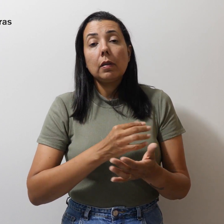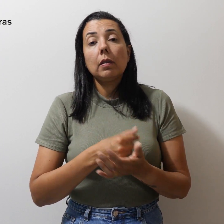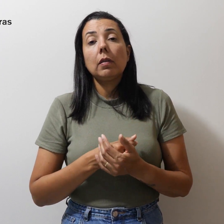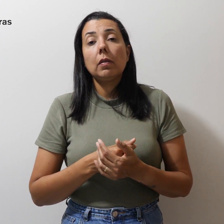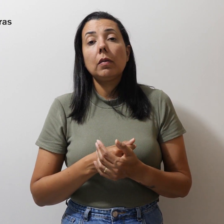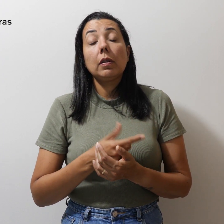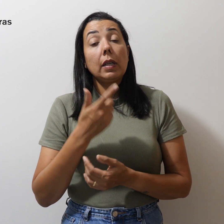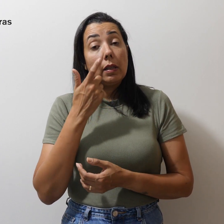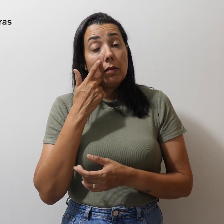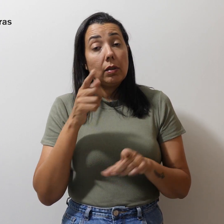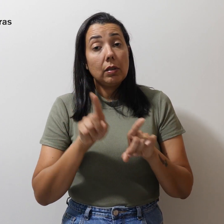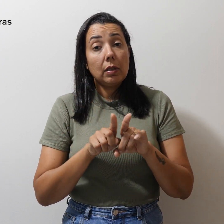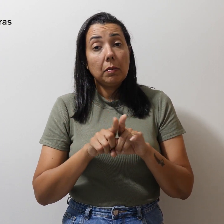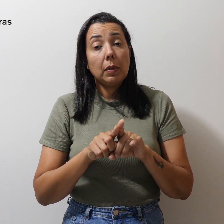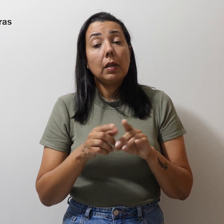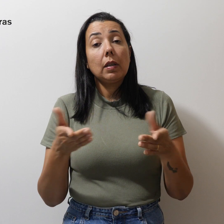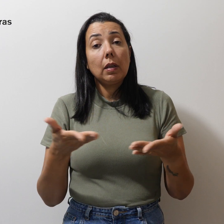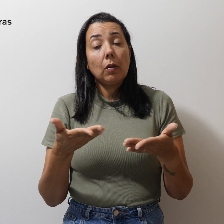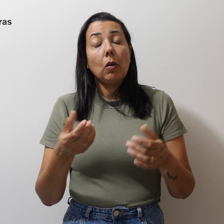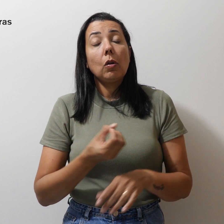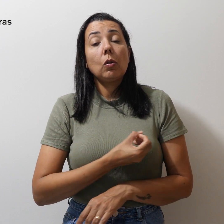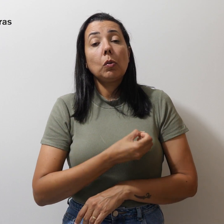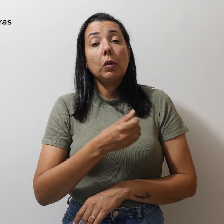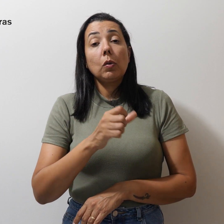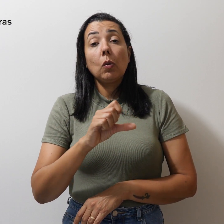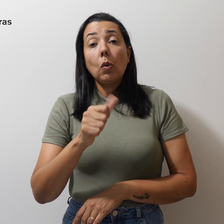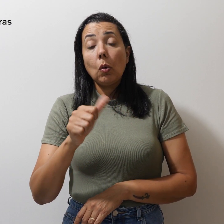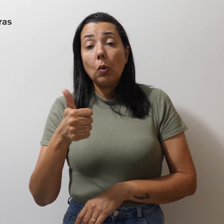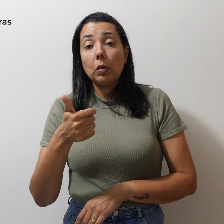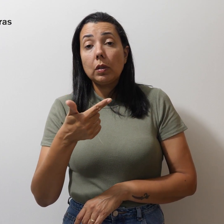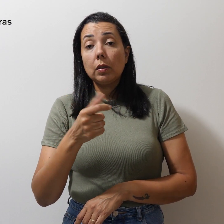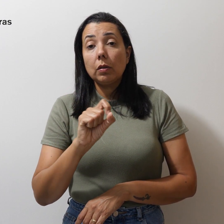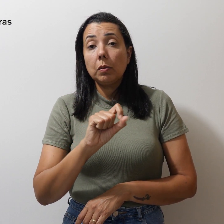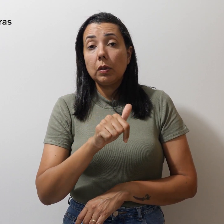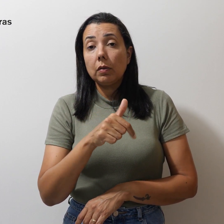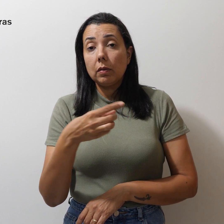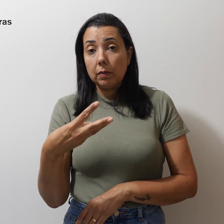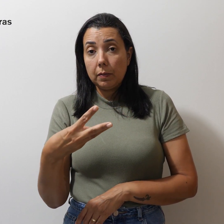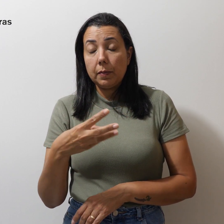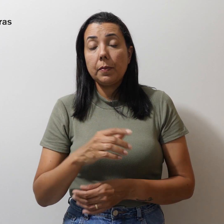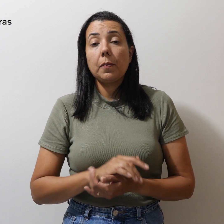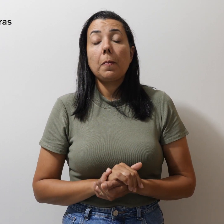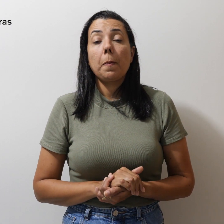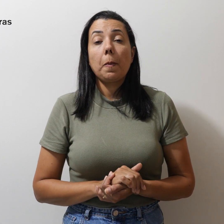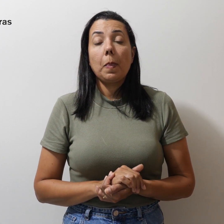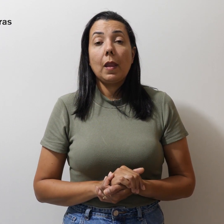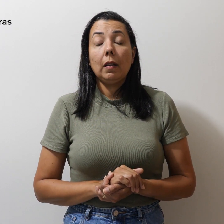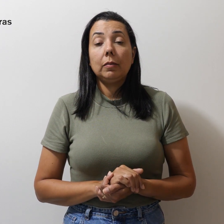confira a circular de número 11-2023. sua inscrição Clique